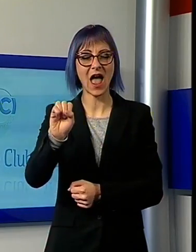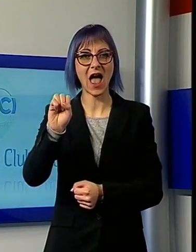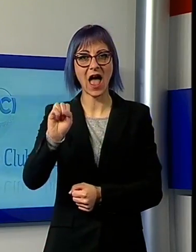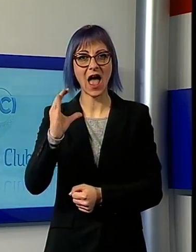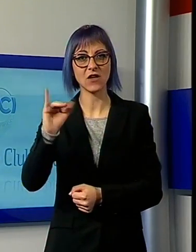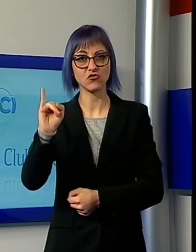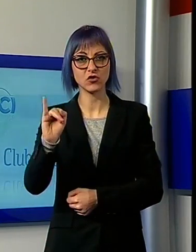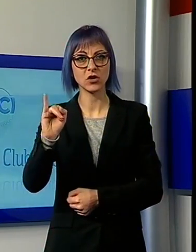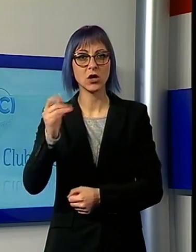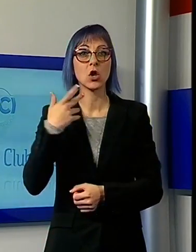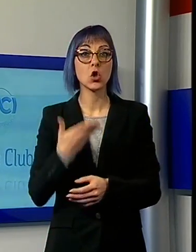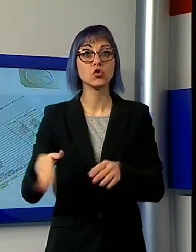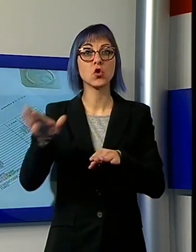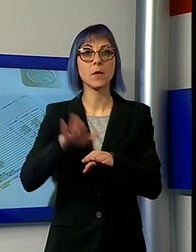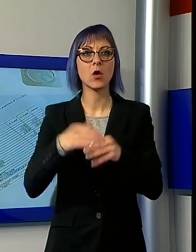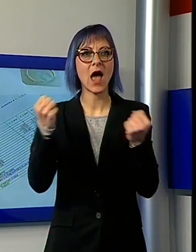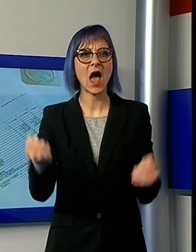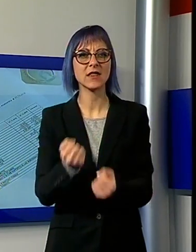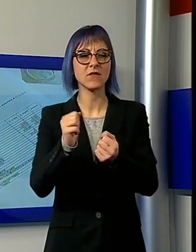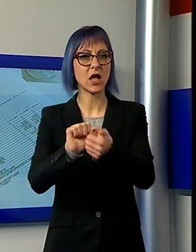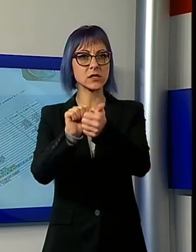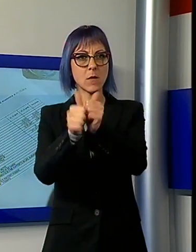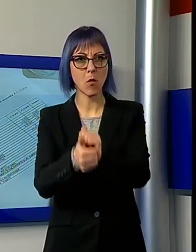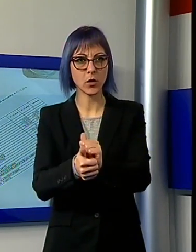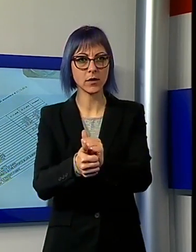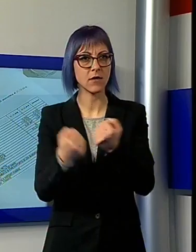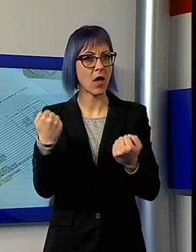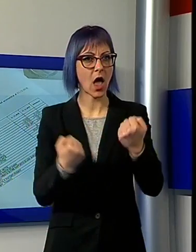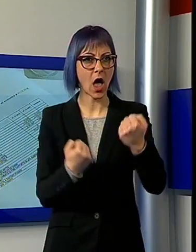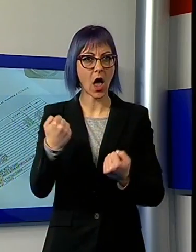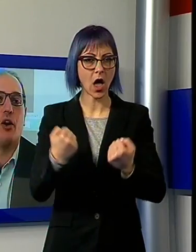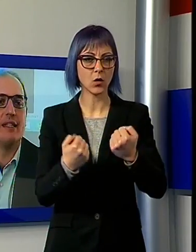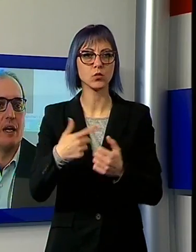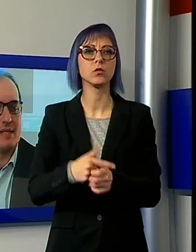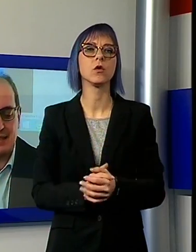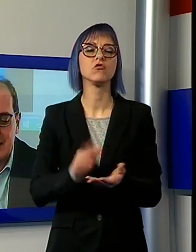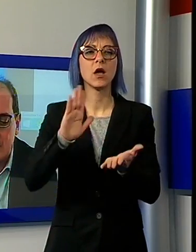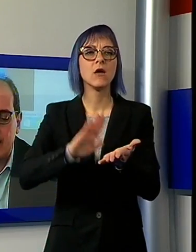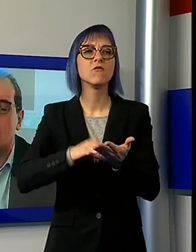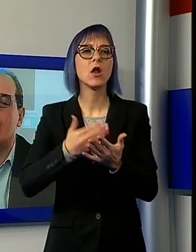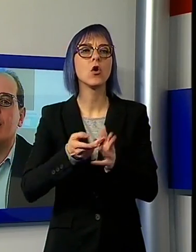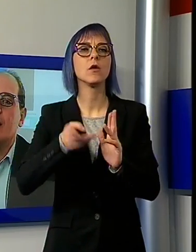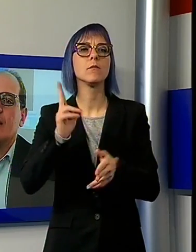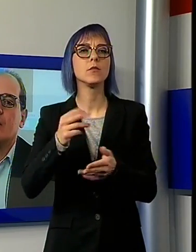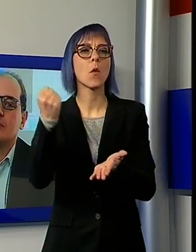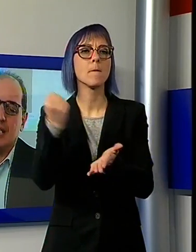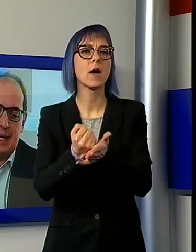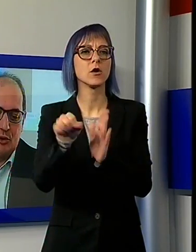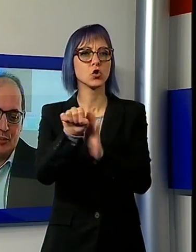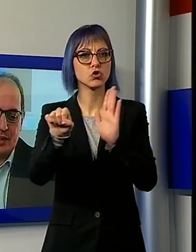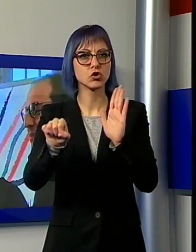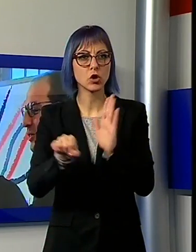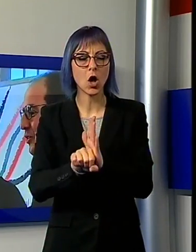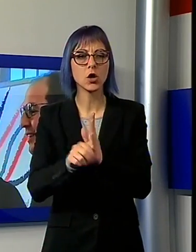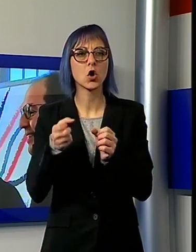soprattutto per quanto riguarda le manifestazioni sportive automobilistiche, la valorizzazione dei marchi storici e la